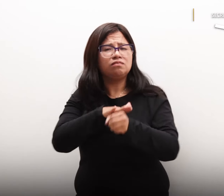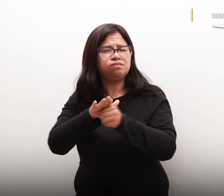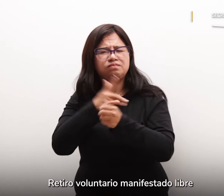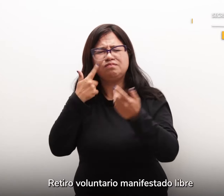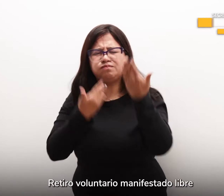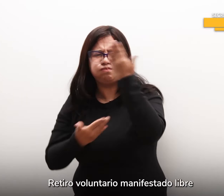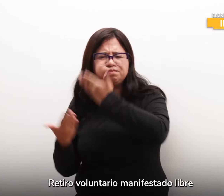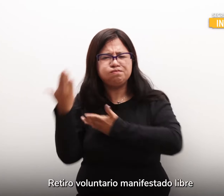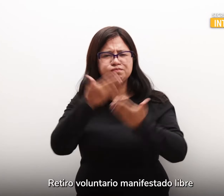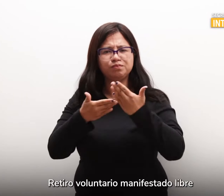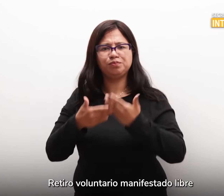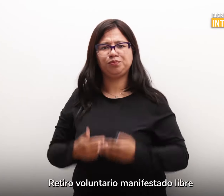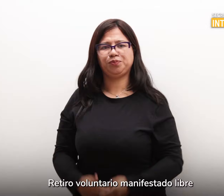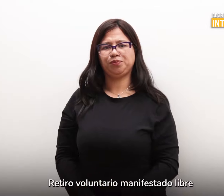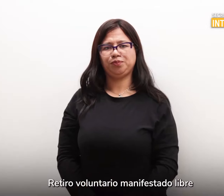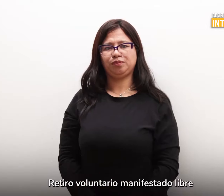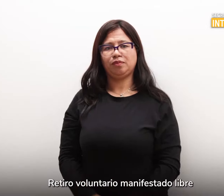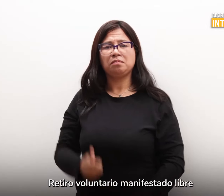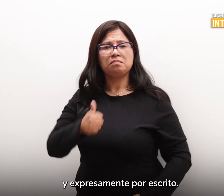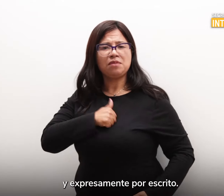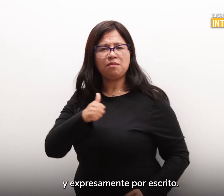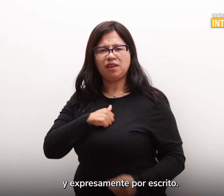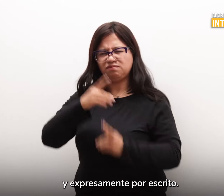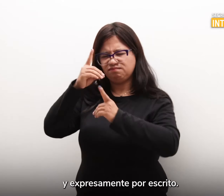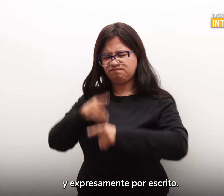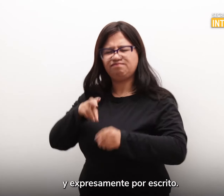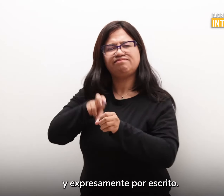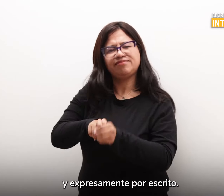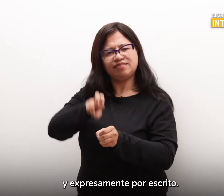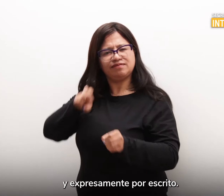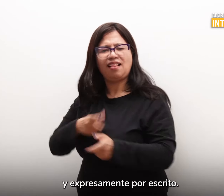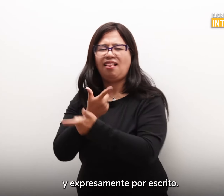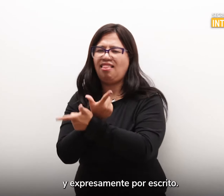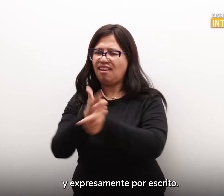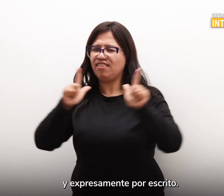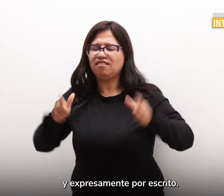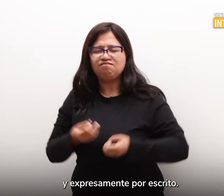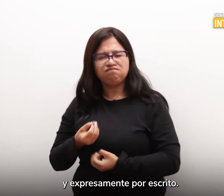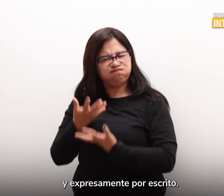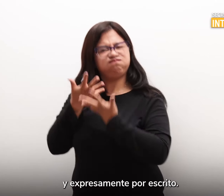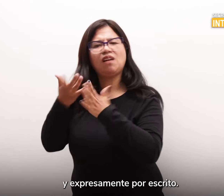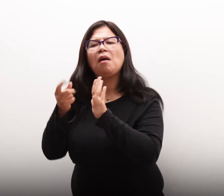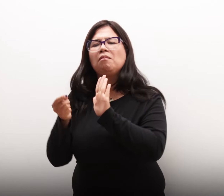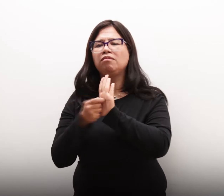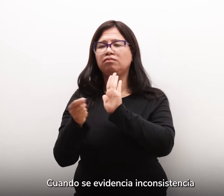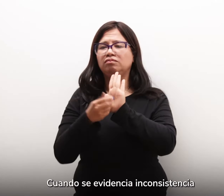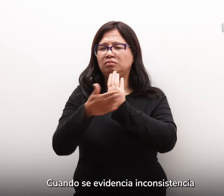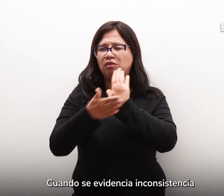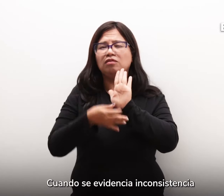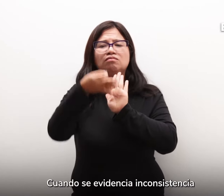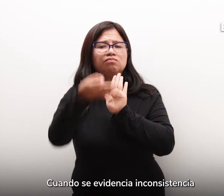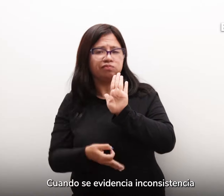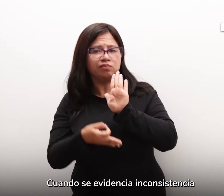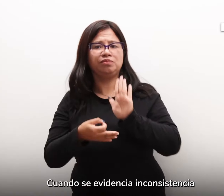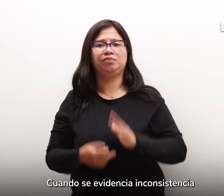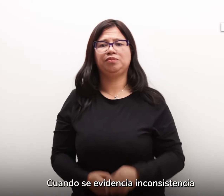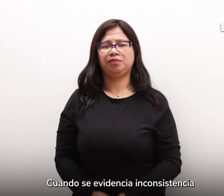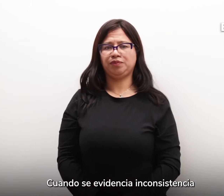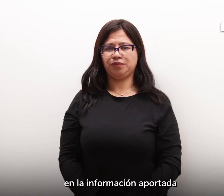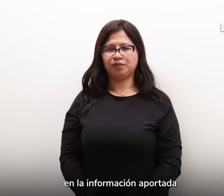Retiro voluntario manifestado libre y expresamente por escrito Cuando se evidencia inconsistencia en la